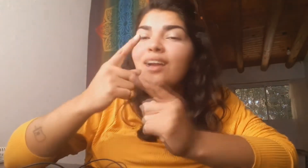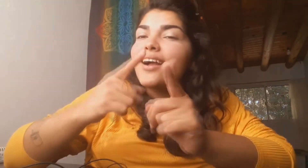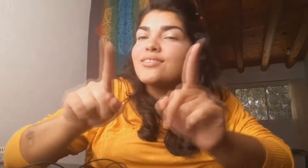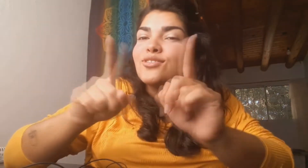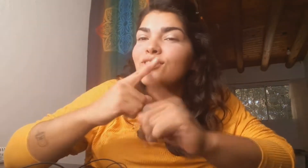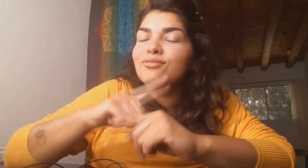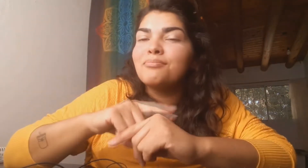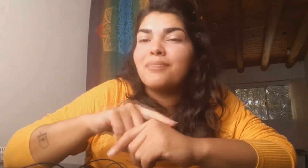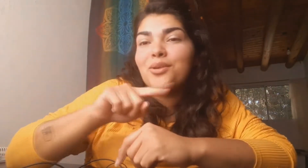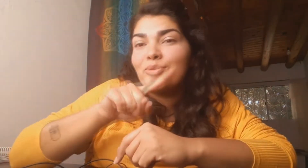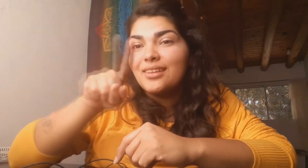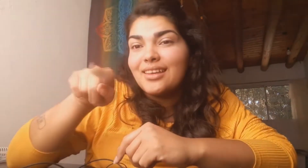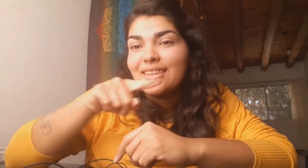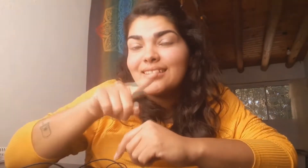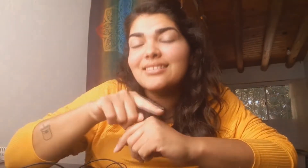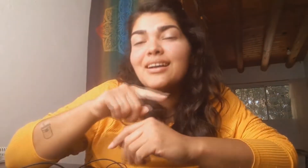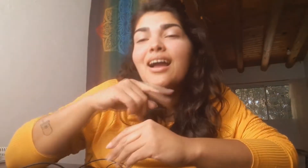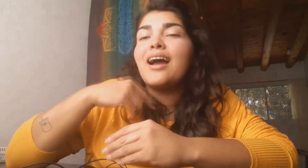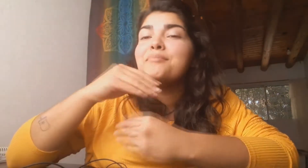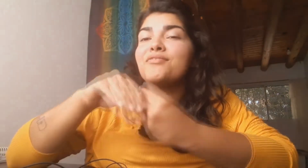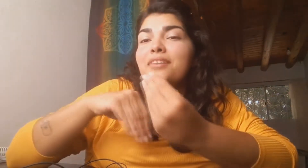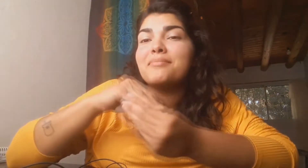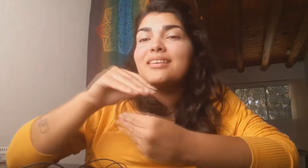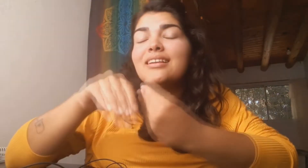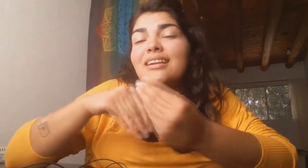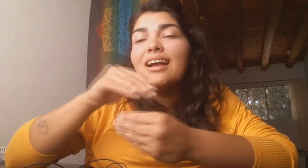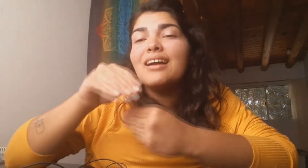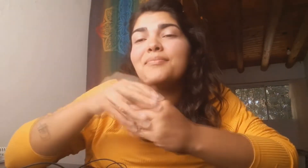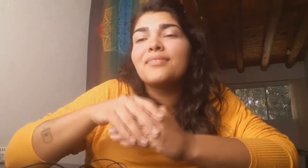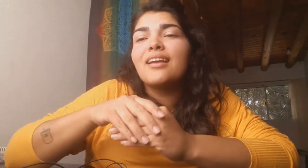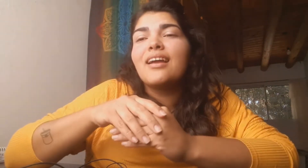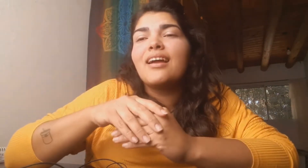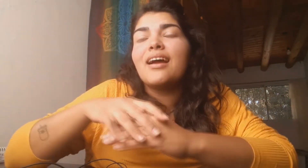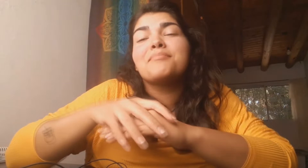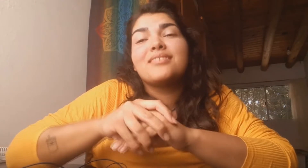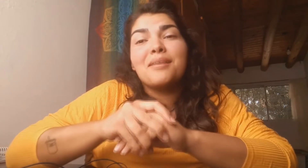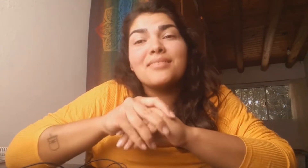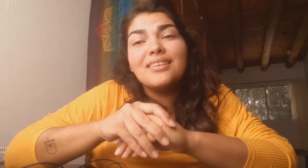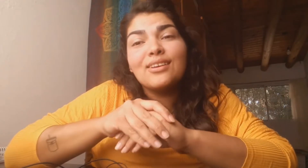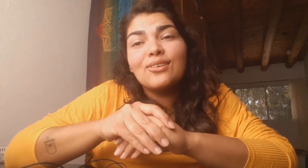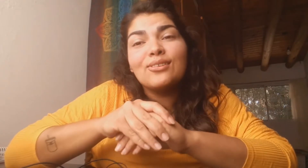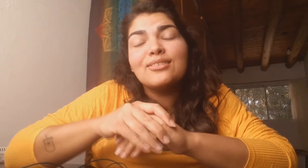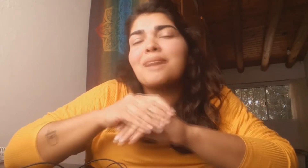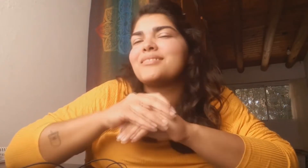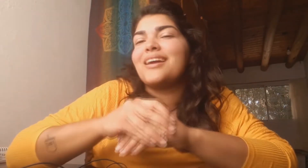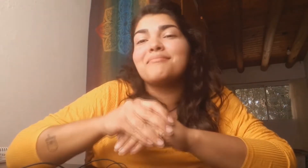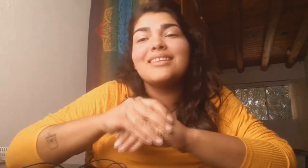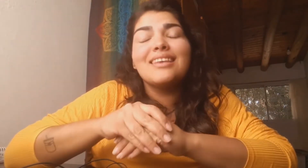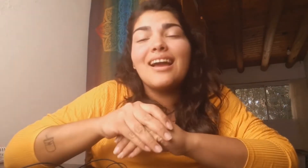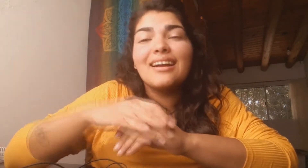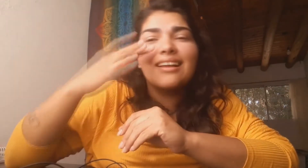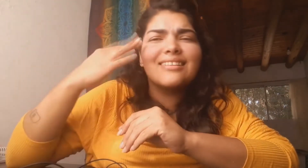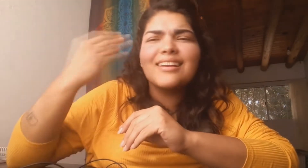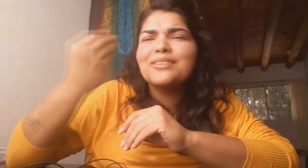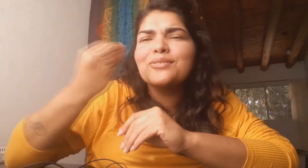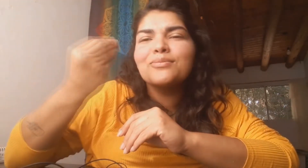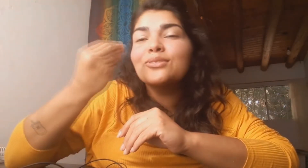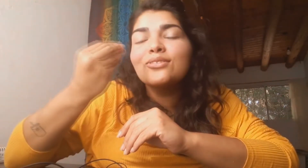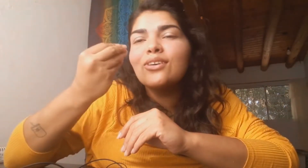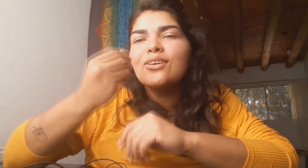una canción para ustedes, a mi familia, a mis amigos, a mis amigas, que me extraño mucho